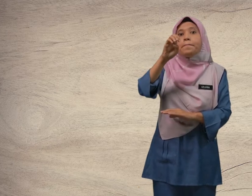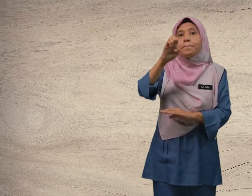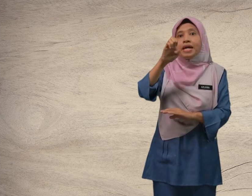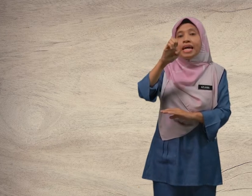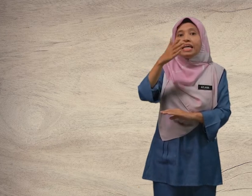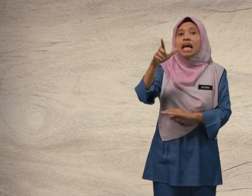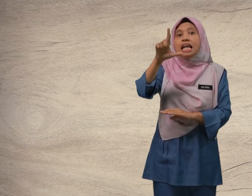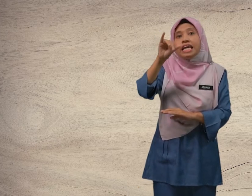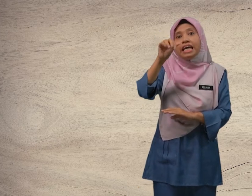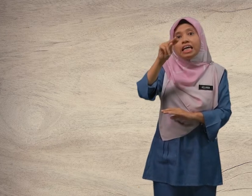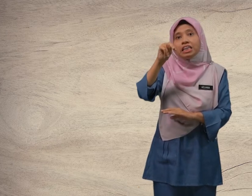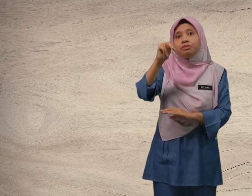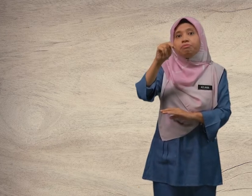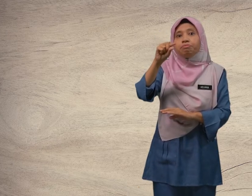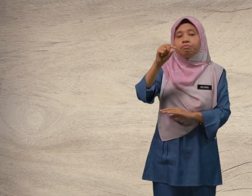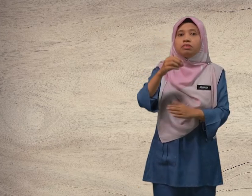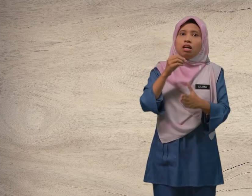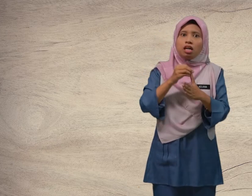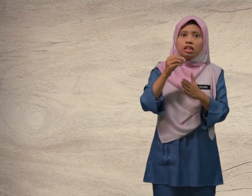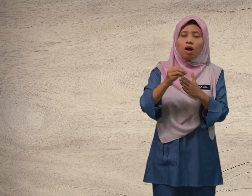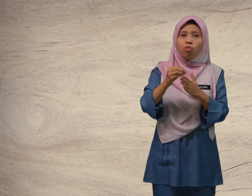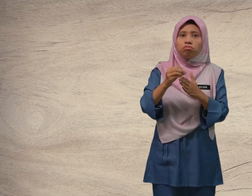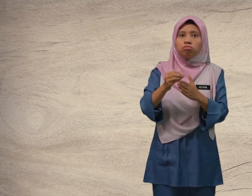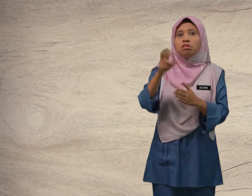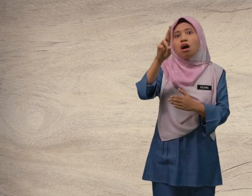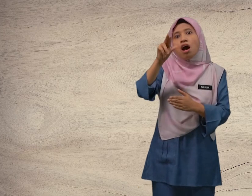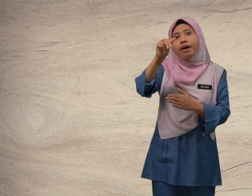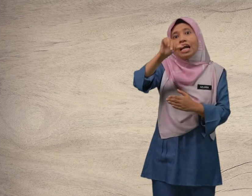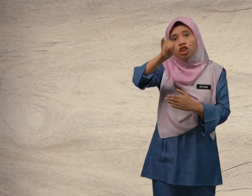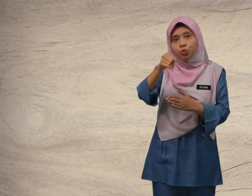Mei Ling, atau Raju.